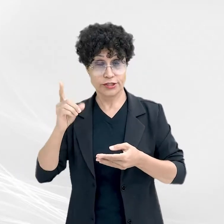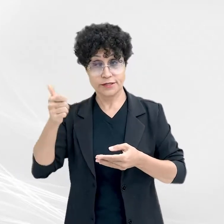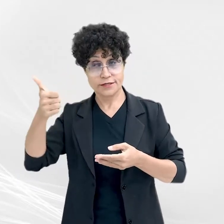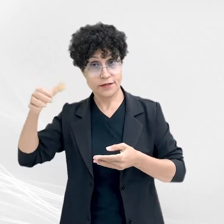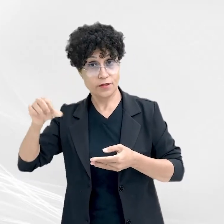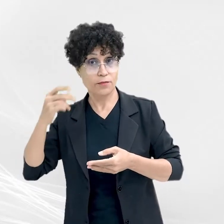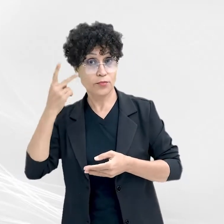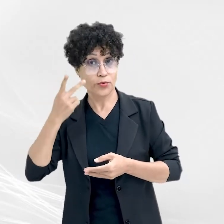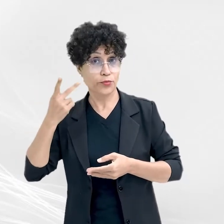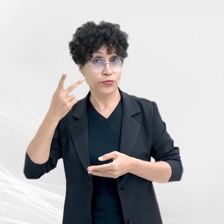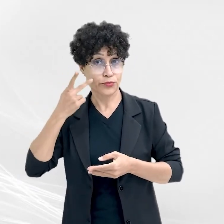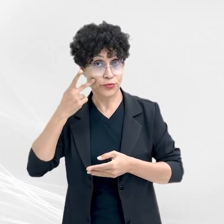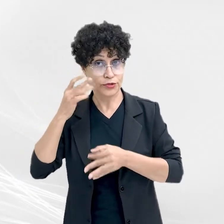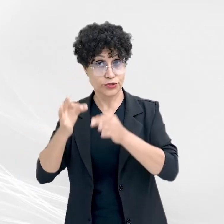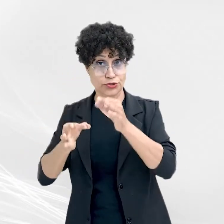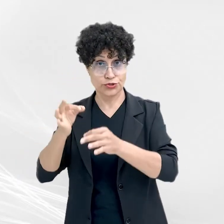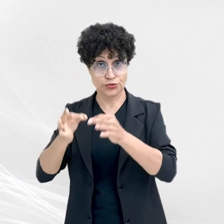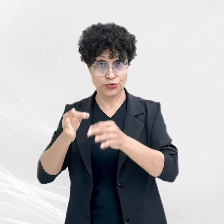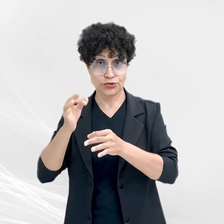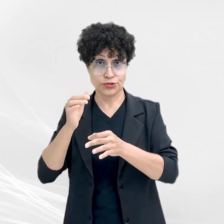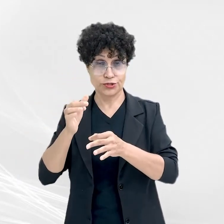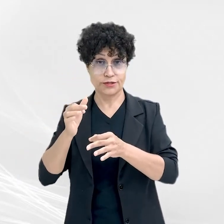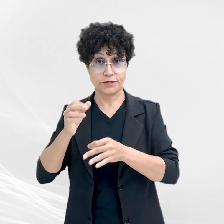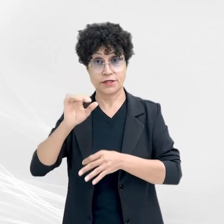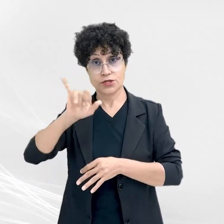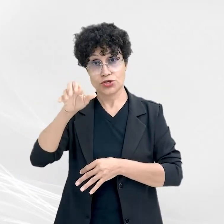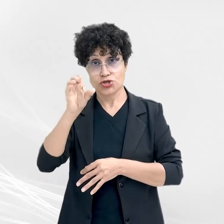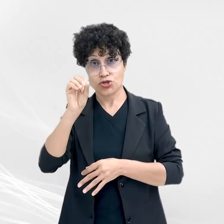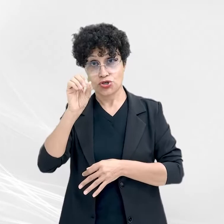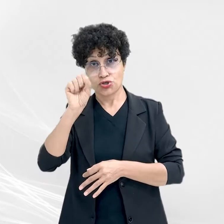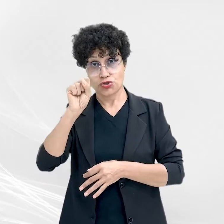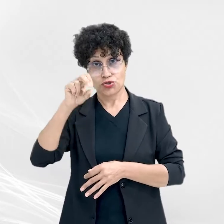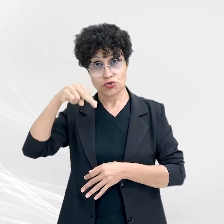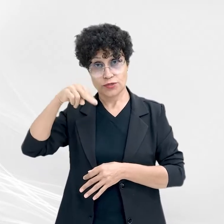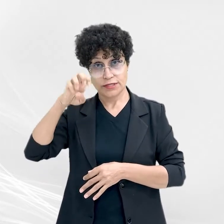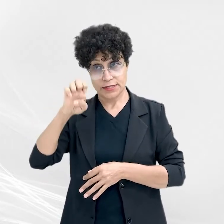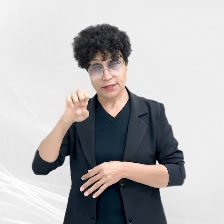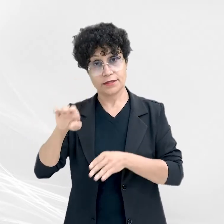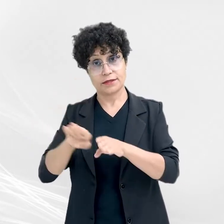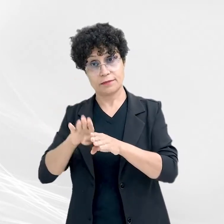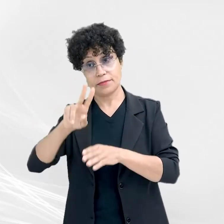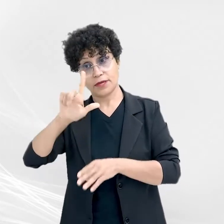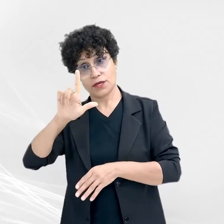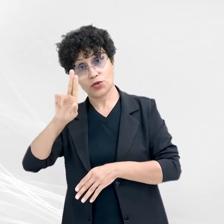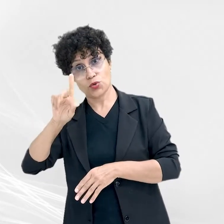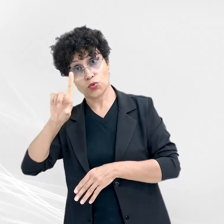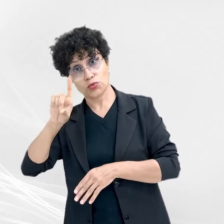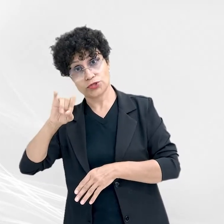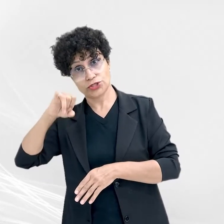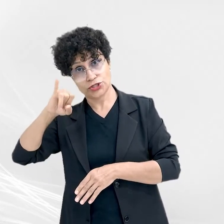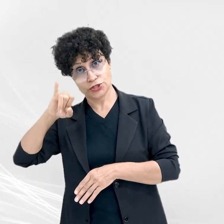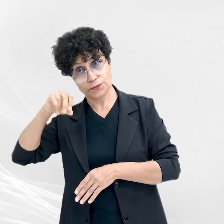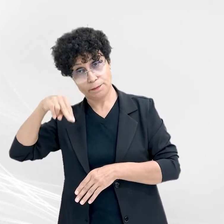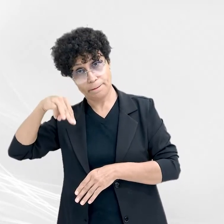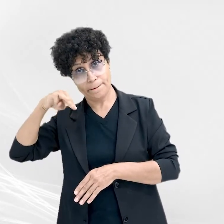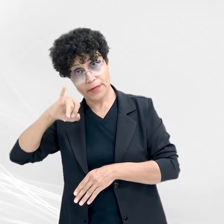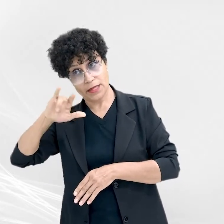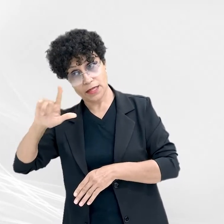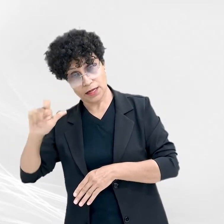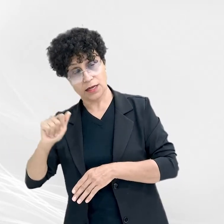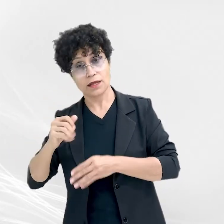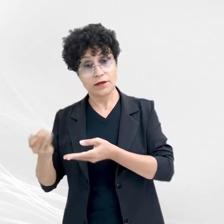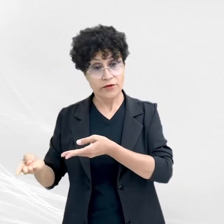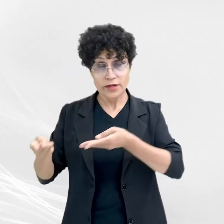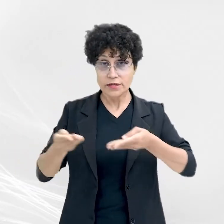promotoras de justiça Josane Fátima de Carvalho Guariente e Ludmila Evelyn de Faria foram recebidas pelos